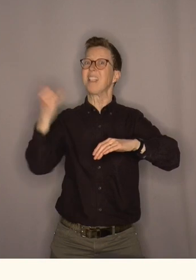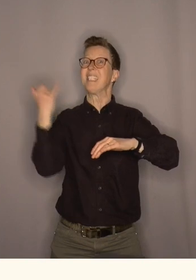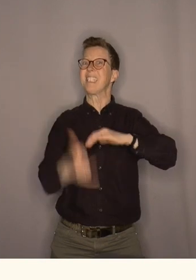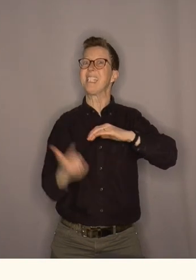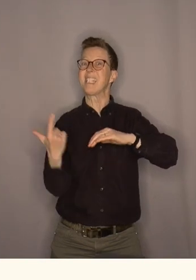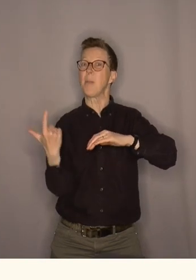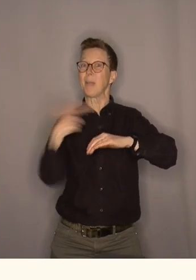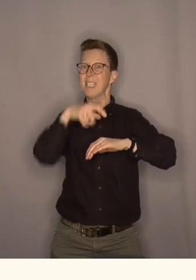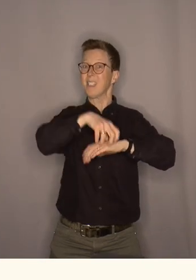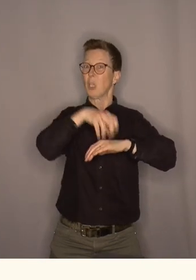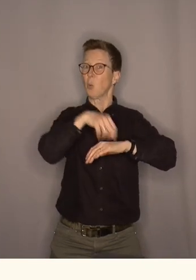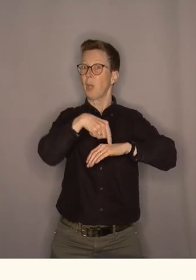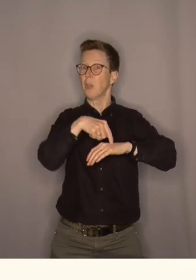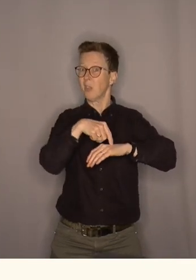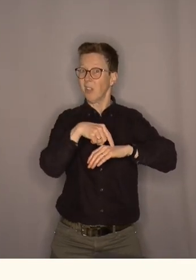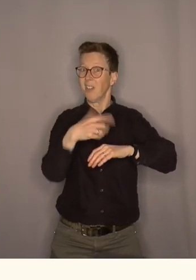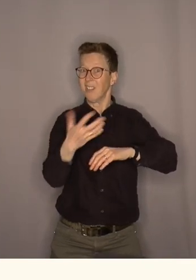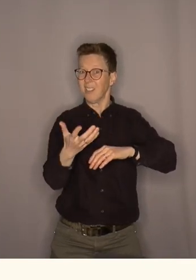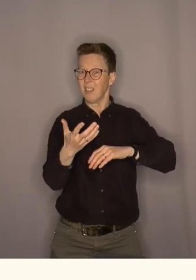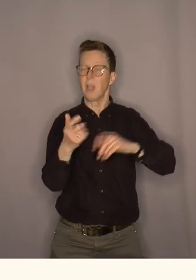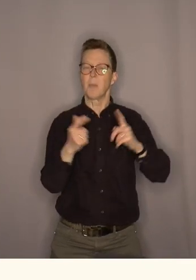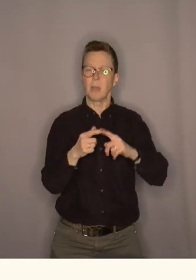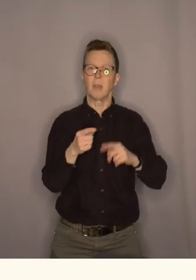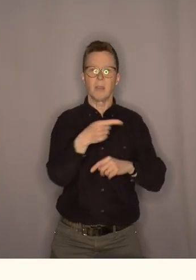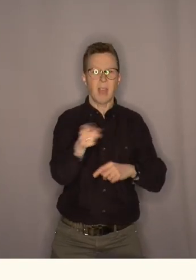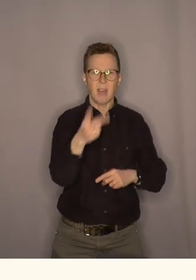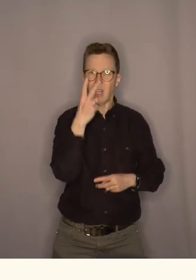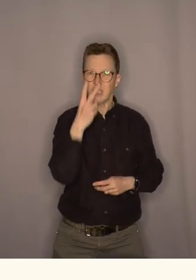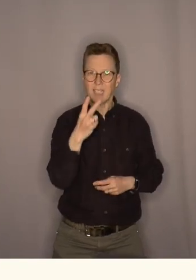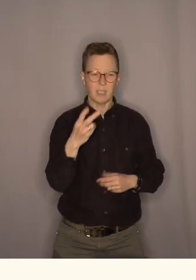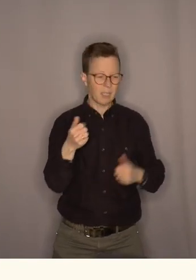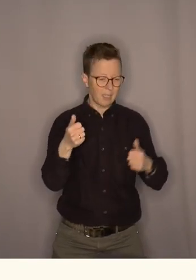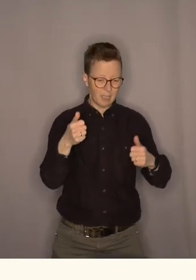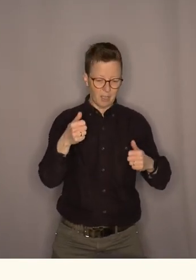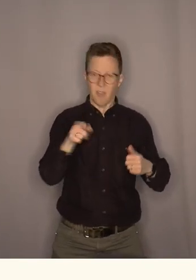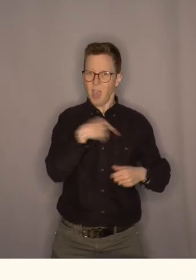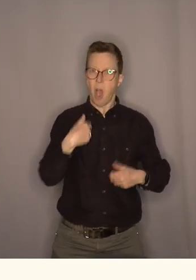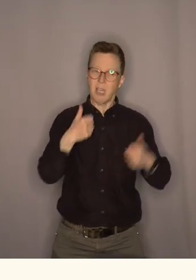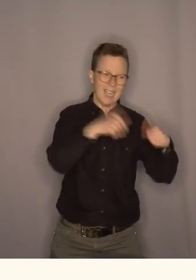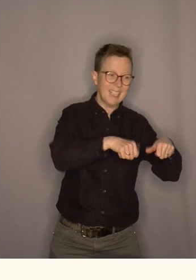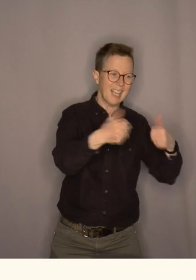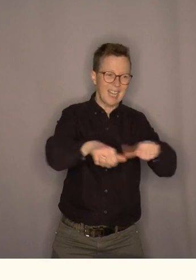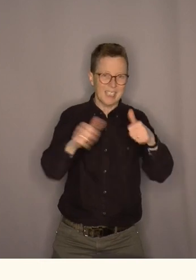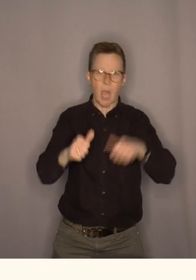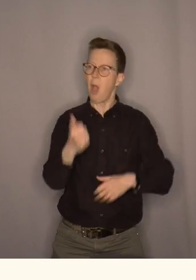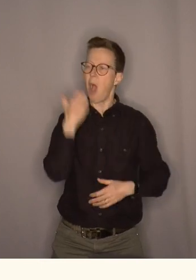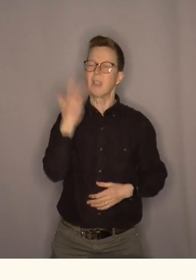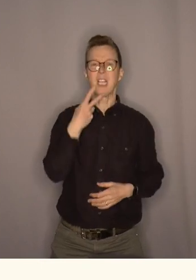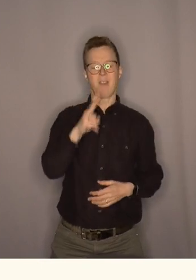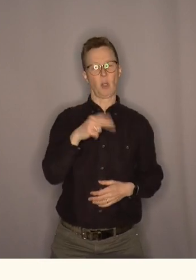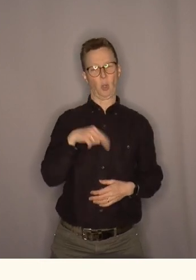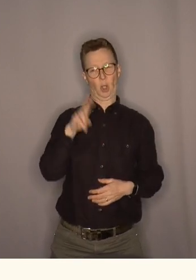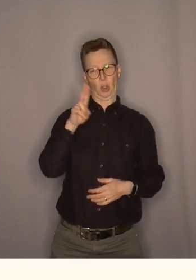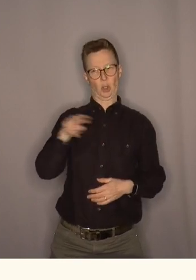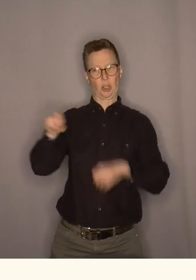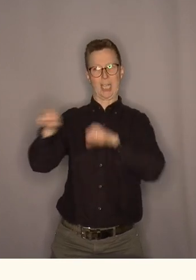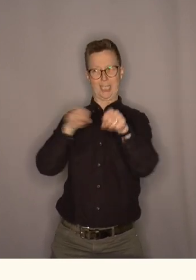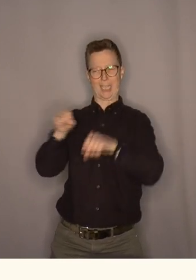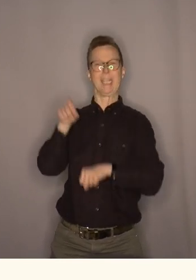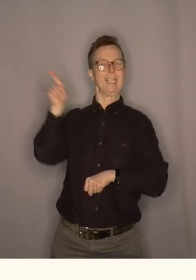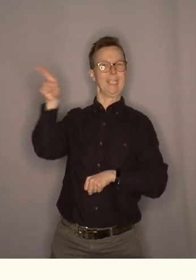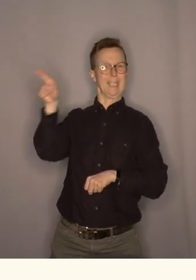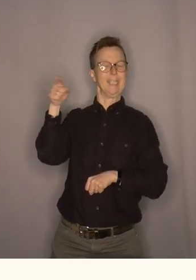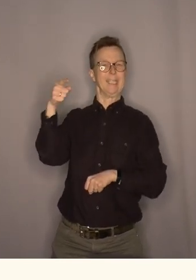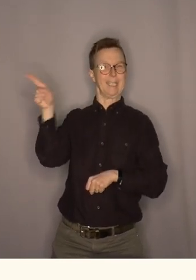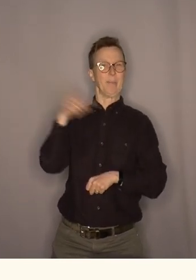Og dere har sikkert merket det men det kommer jo kriser i vår tid og jeg synes hver gang så er svaret alltid at den norske regjeringen som vi har nå